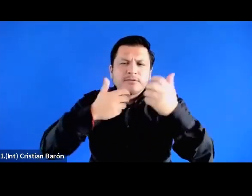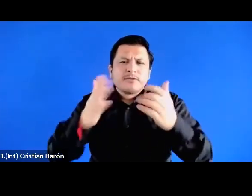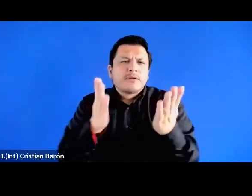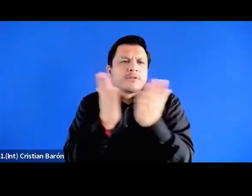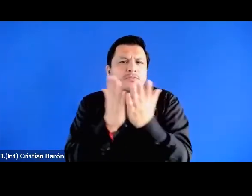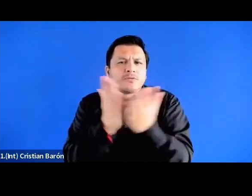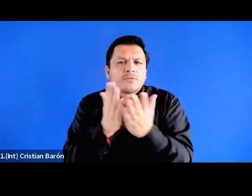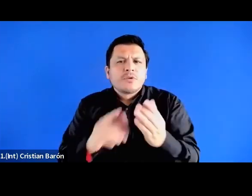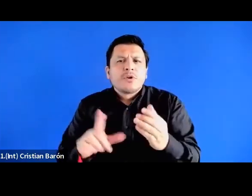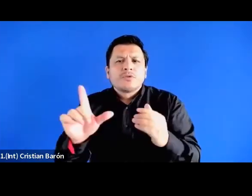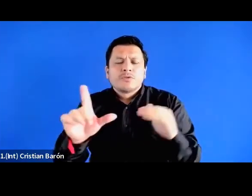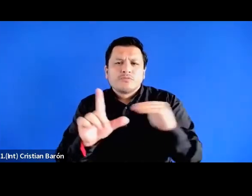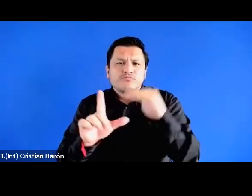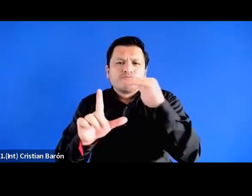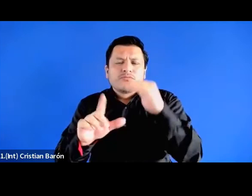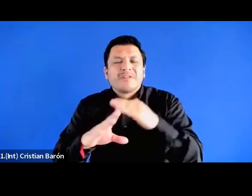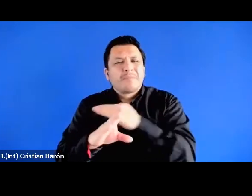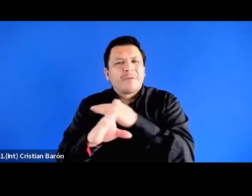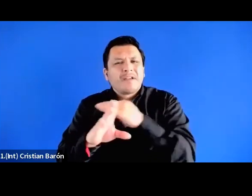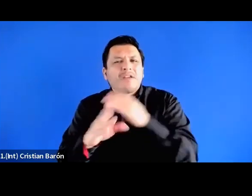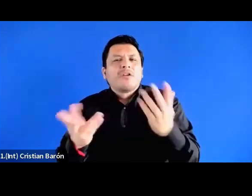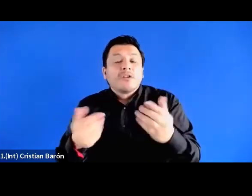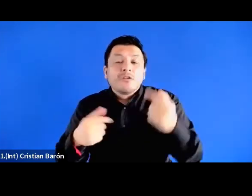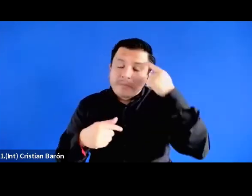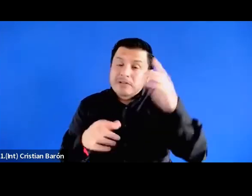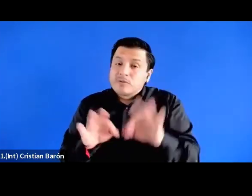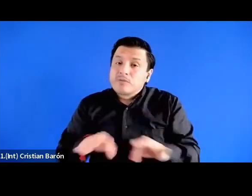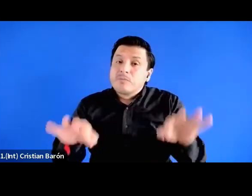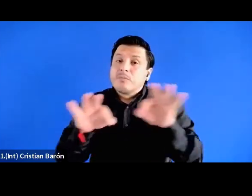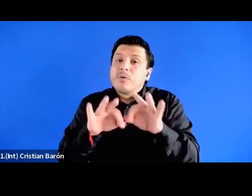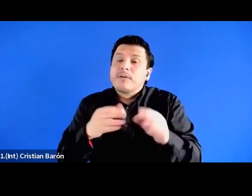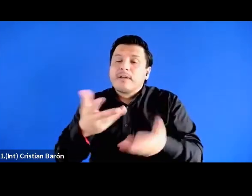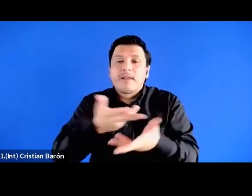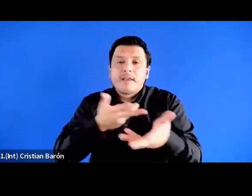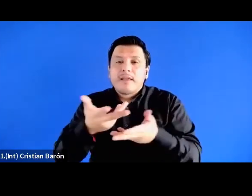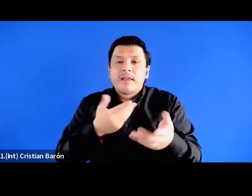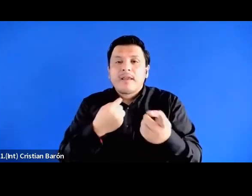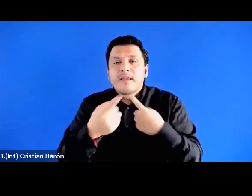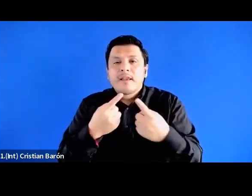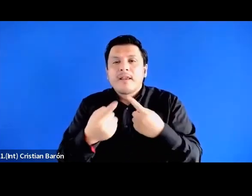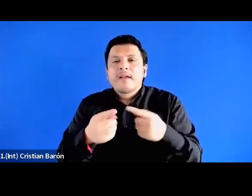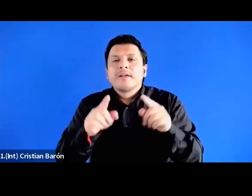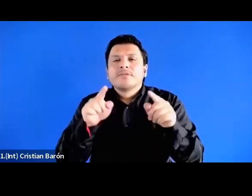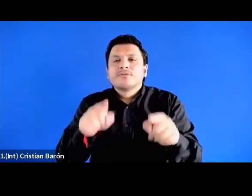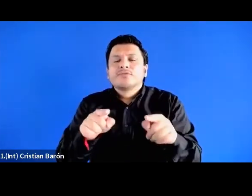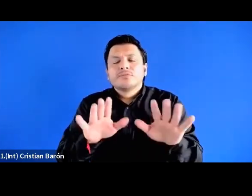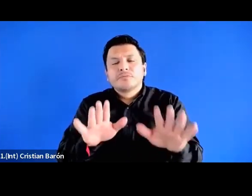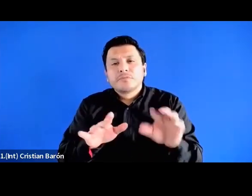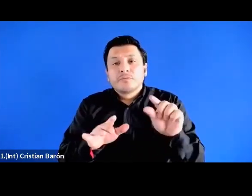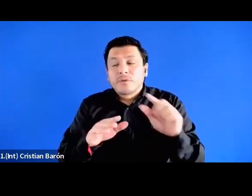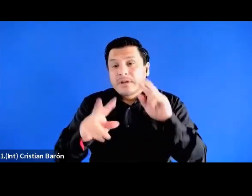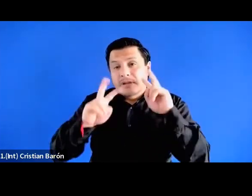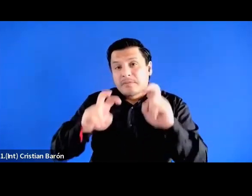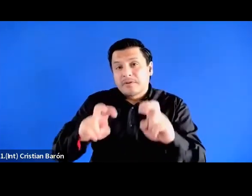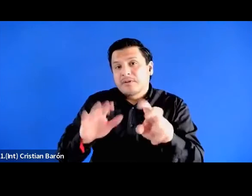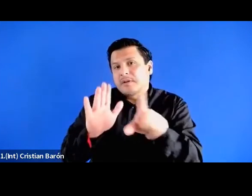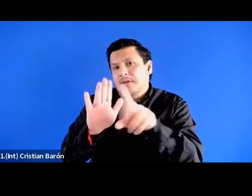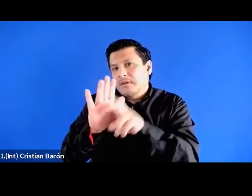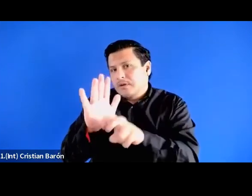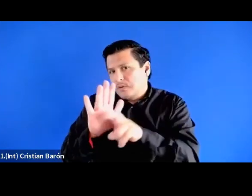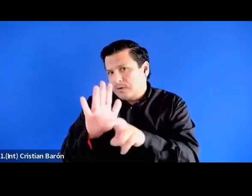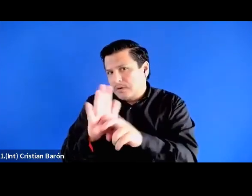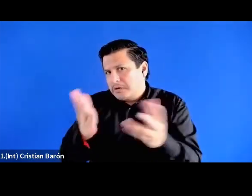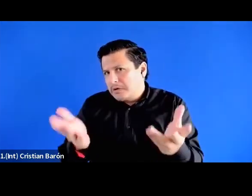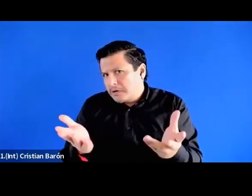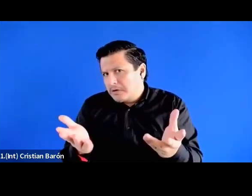clases medias que pienso ser importantes hablar un poquito es una investigación teórica sobre